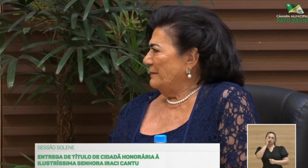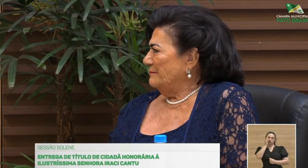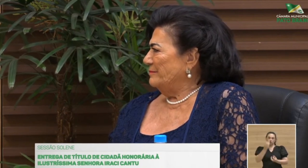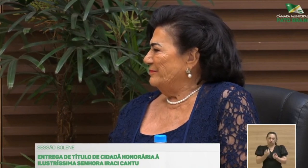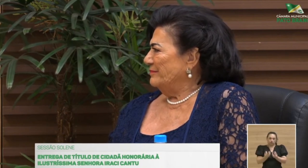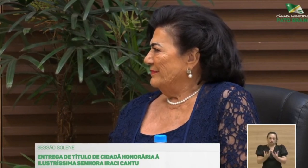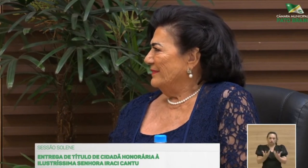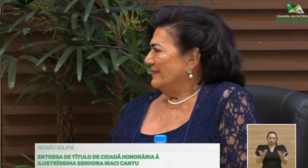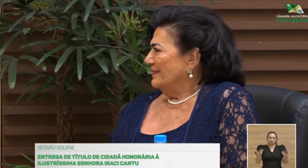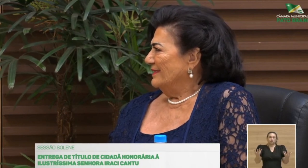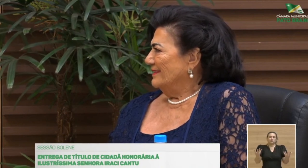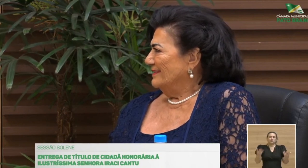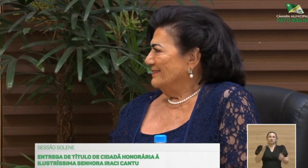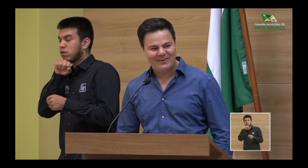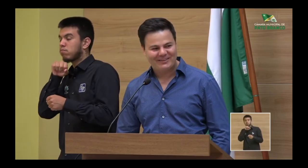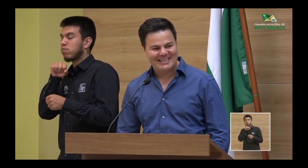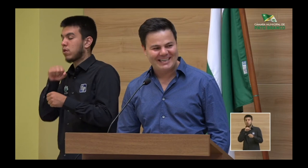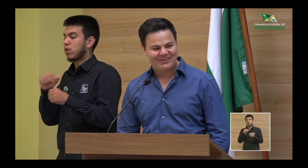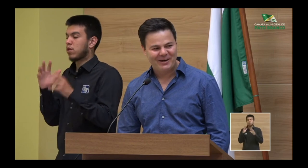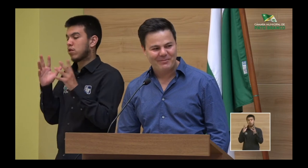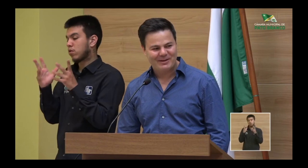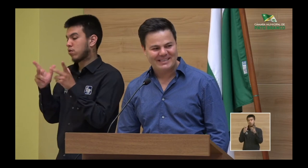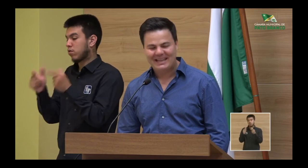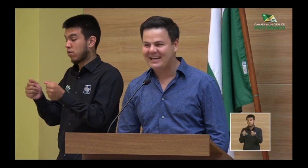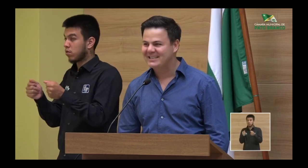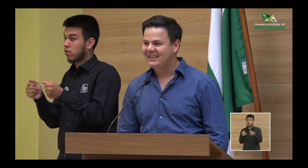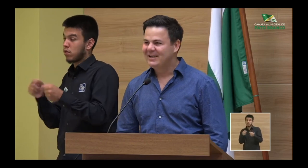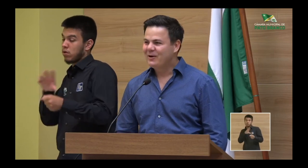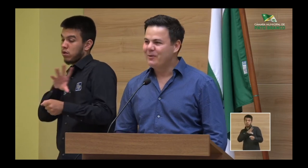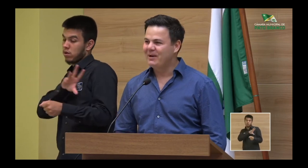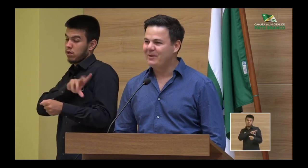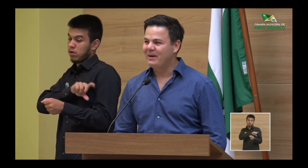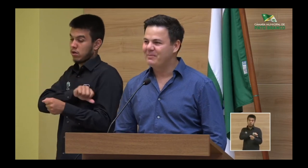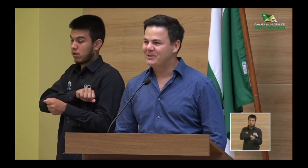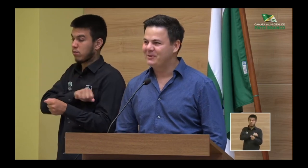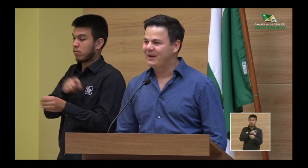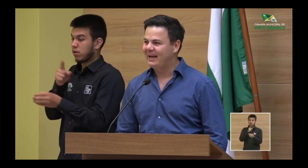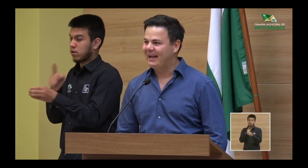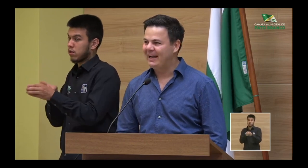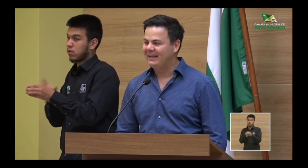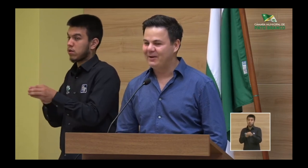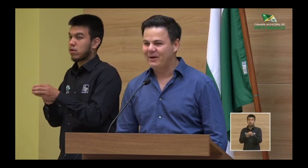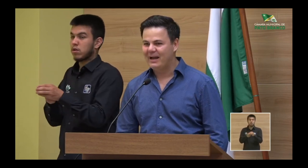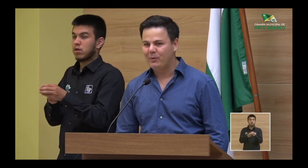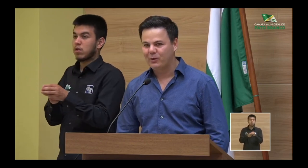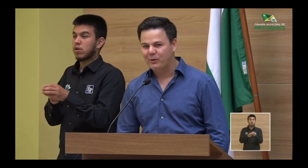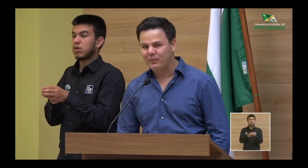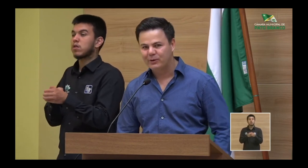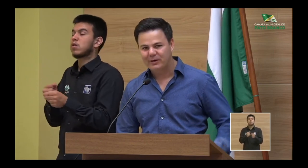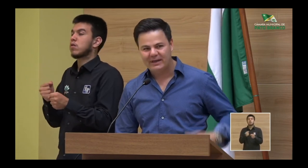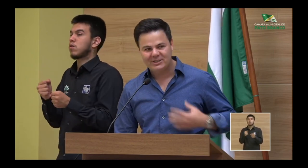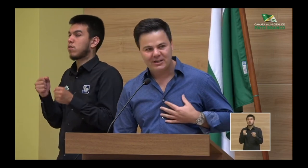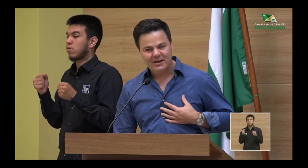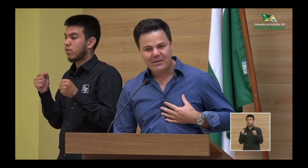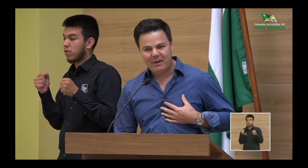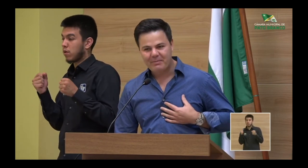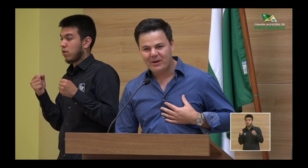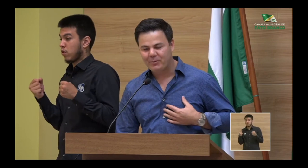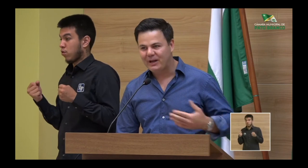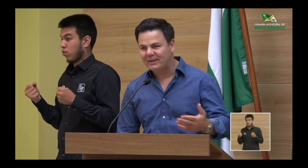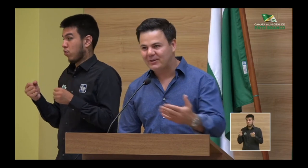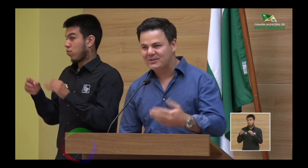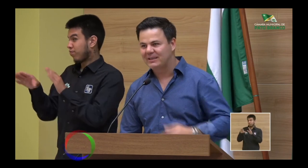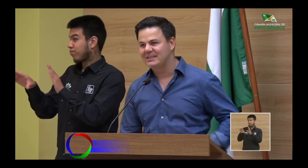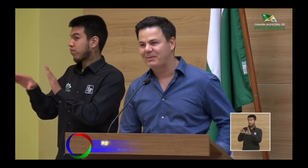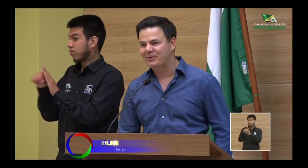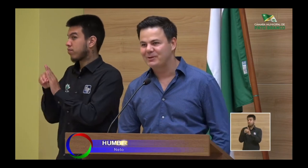maravilhoso. e essa flor é a senhora. Em nome dos netos, quem usou a palavra foi Humberto Cantu. É um orgulho muito grande para